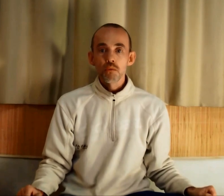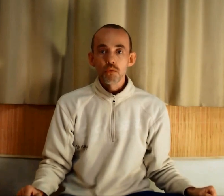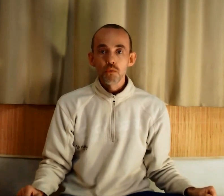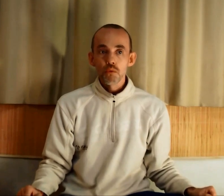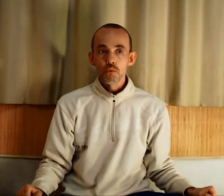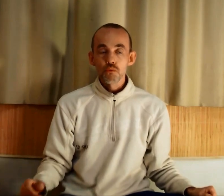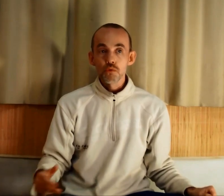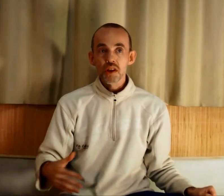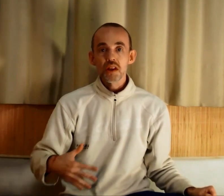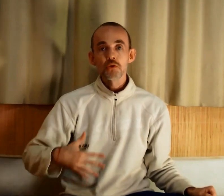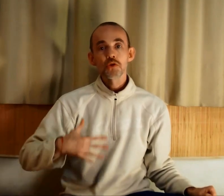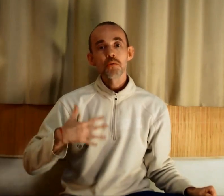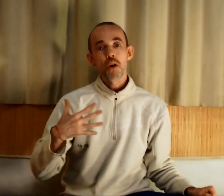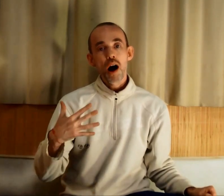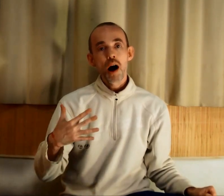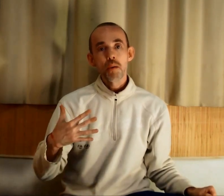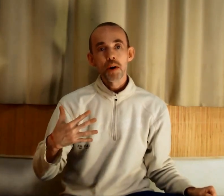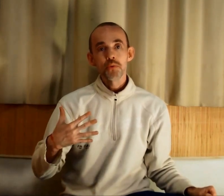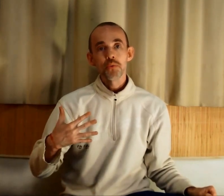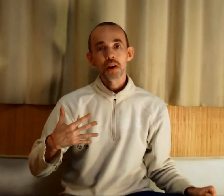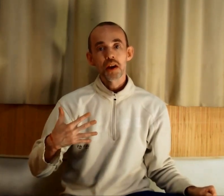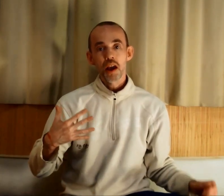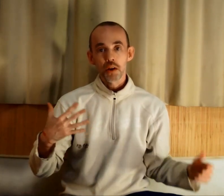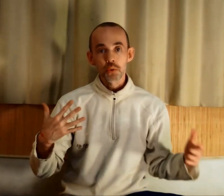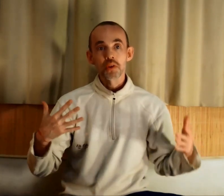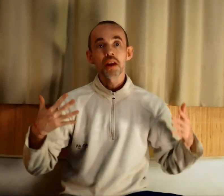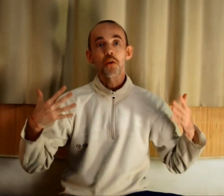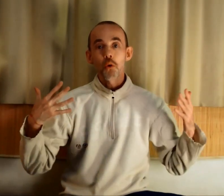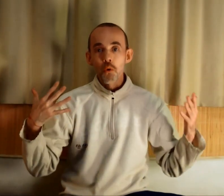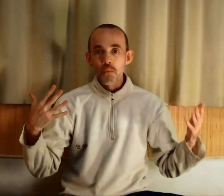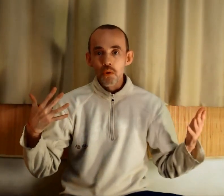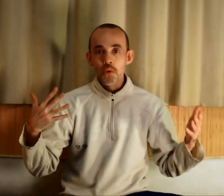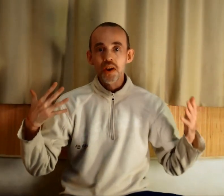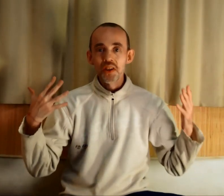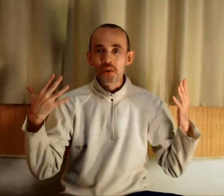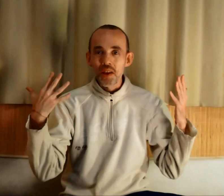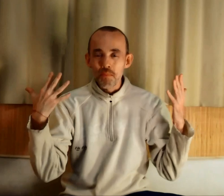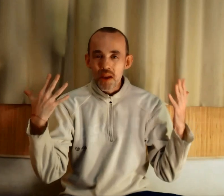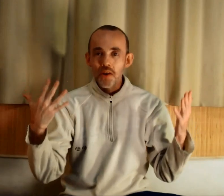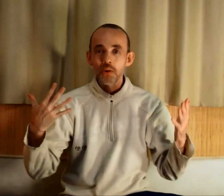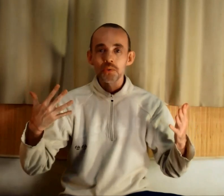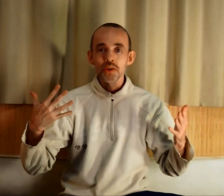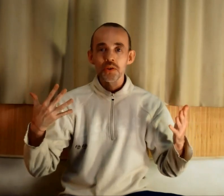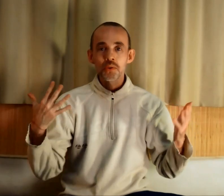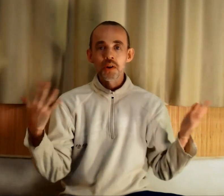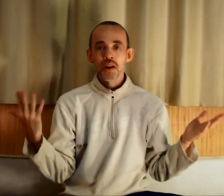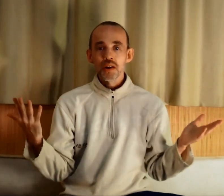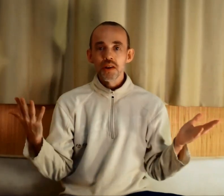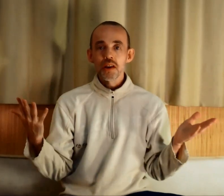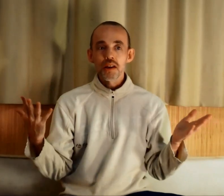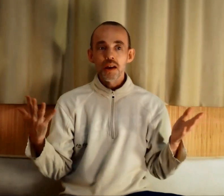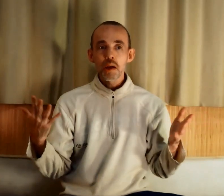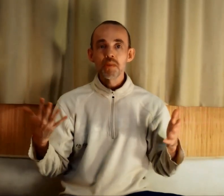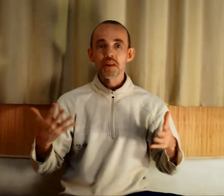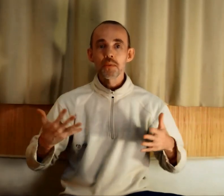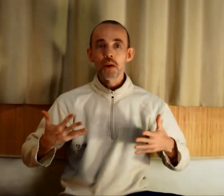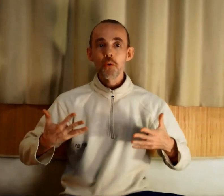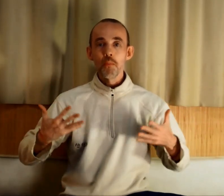vous aider justement à maturer et à retourner au mieux et dans les meilleures conditions, c'est de faire le